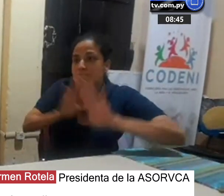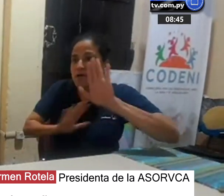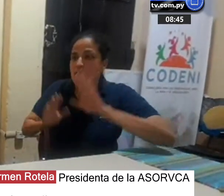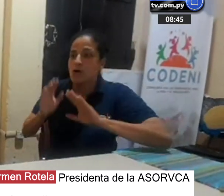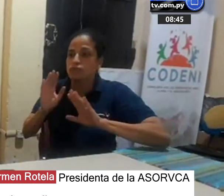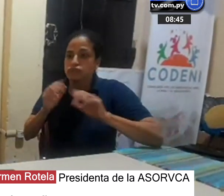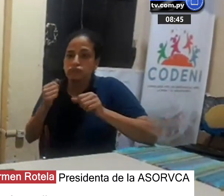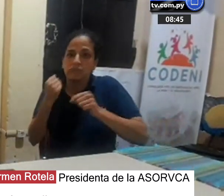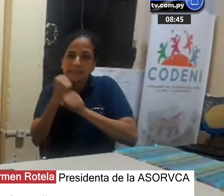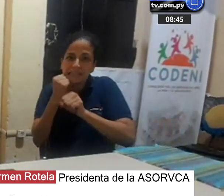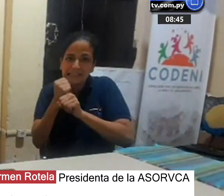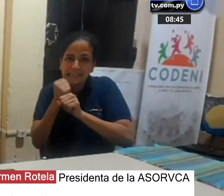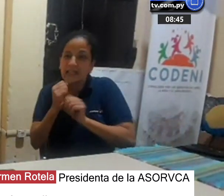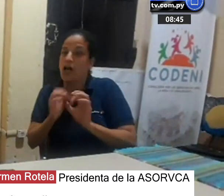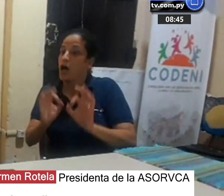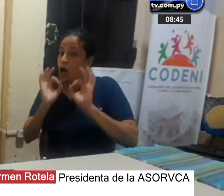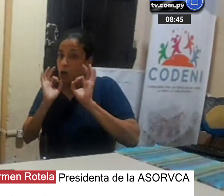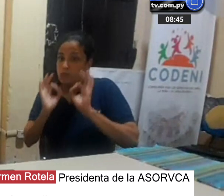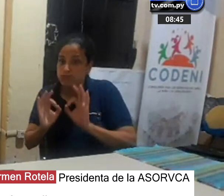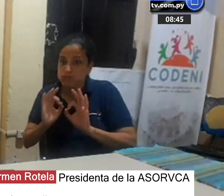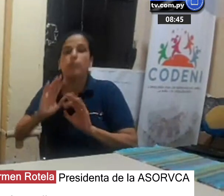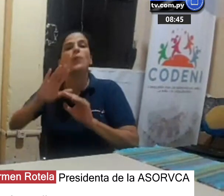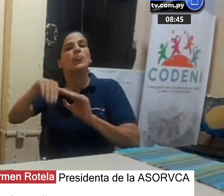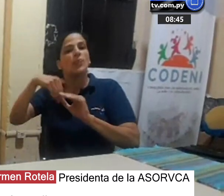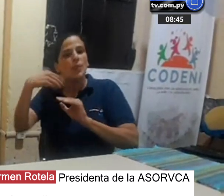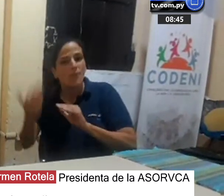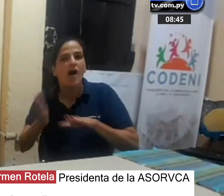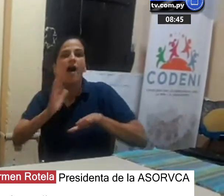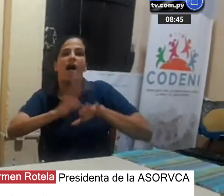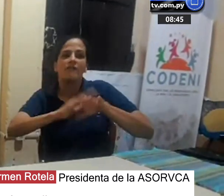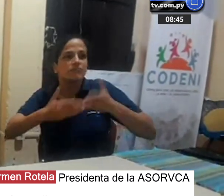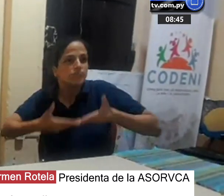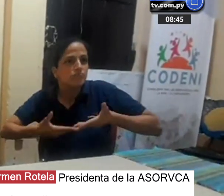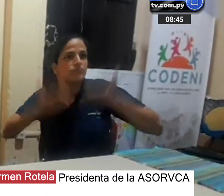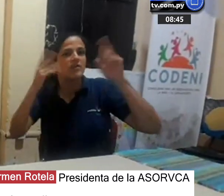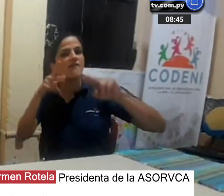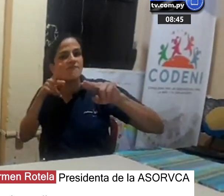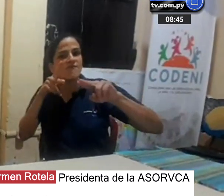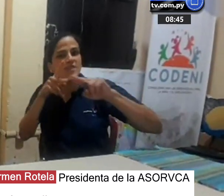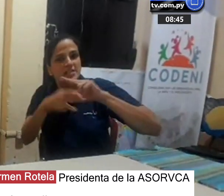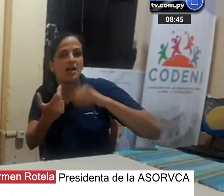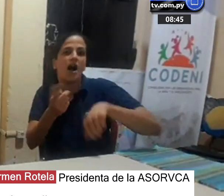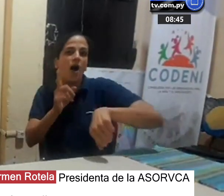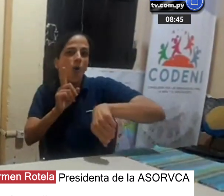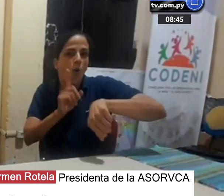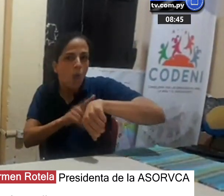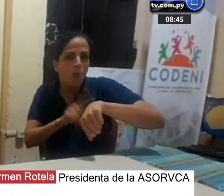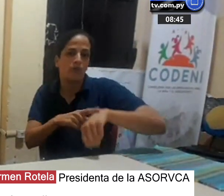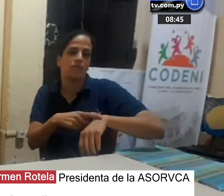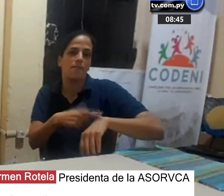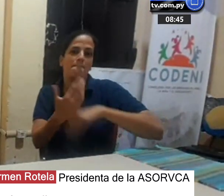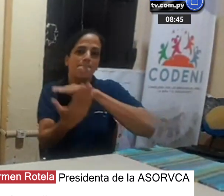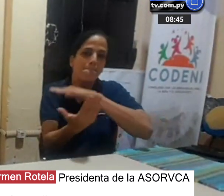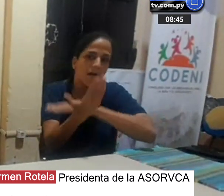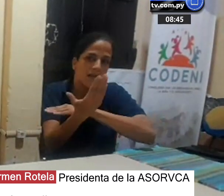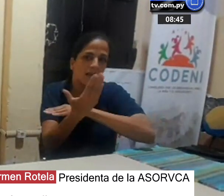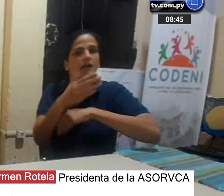Estamos preparando, trabajando sobre este tema y luego vamos a publicar cuándo